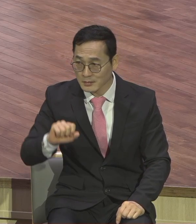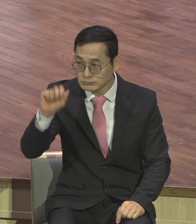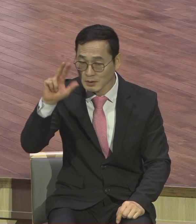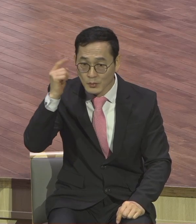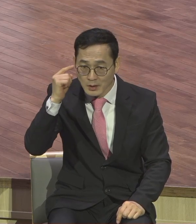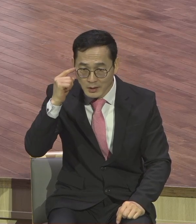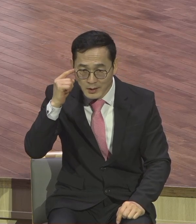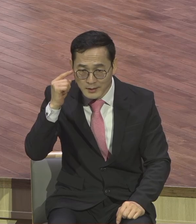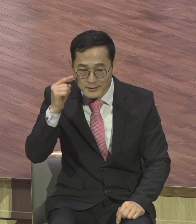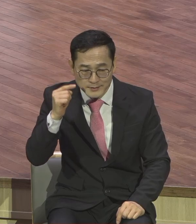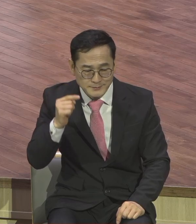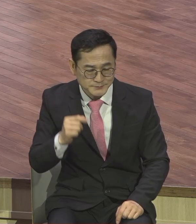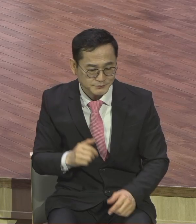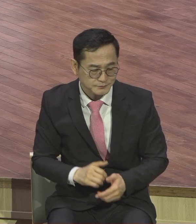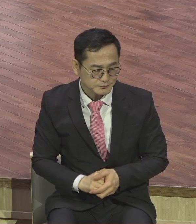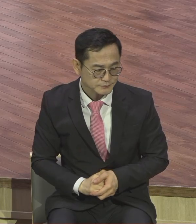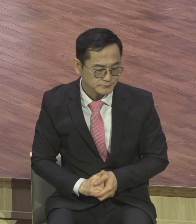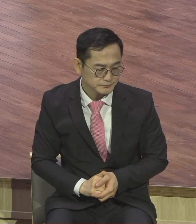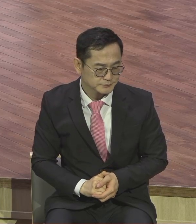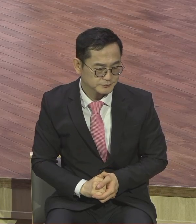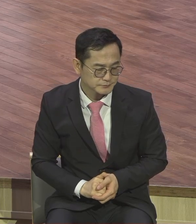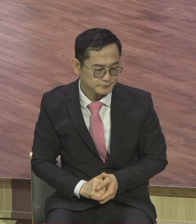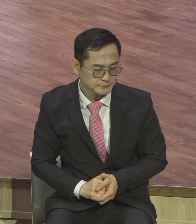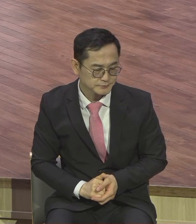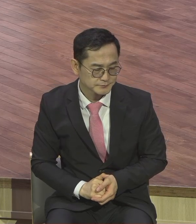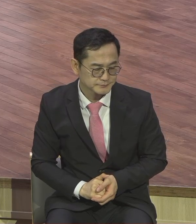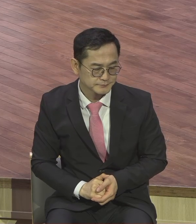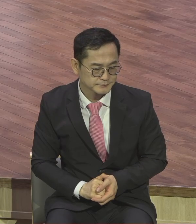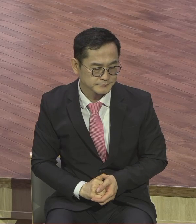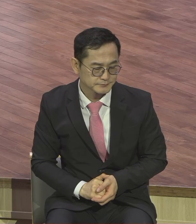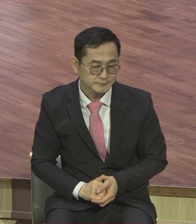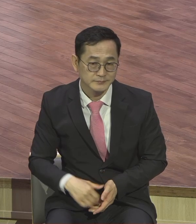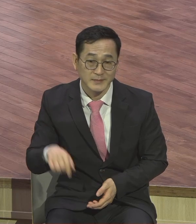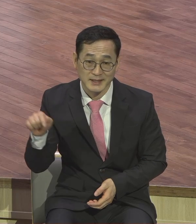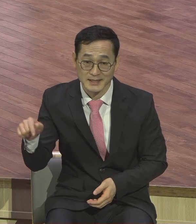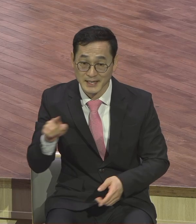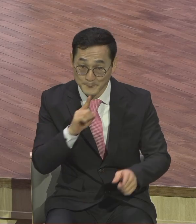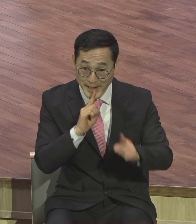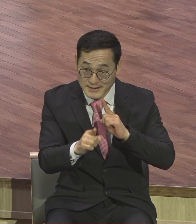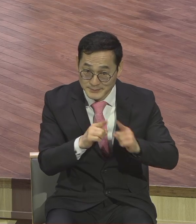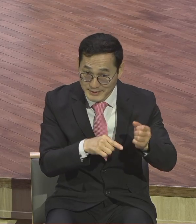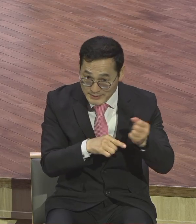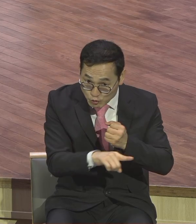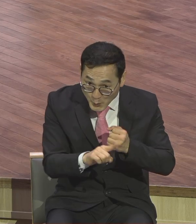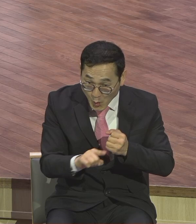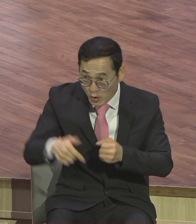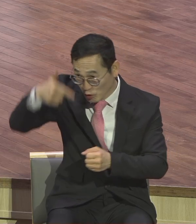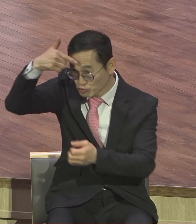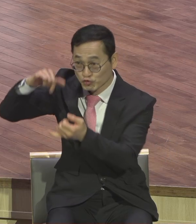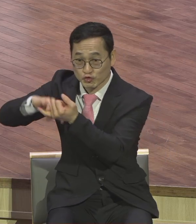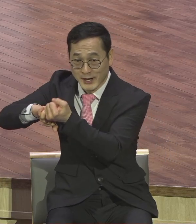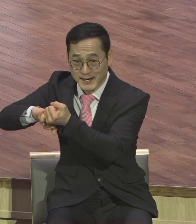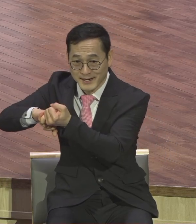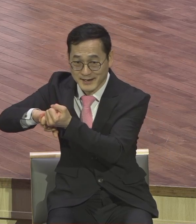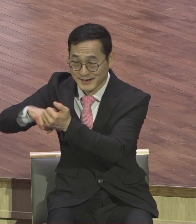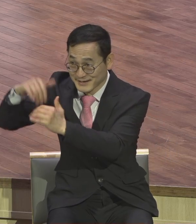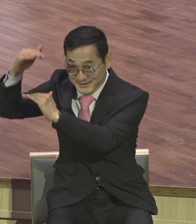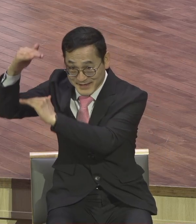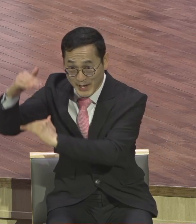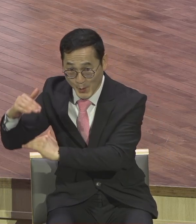4절 5절에 보면 그 답이 나와 있어요 이 말씀은 구약의 서가라 9장 9절에 인용한 말씀이에요